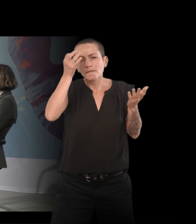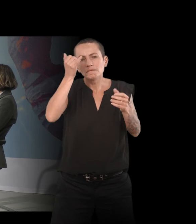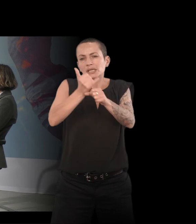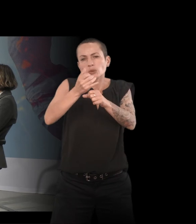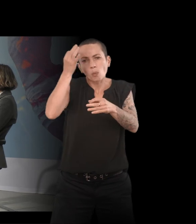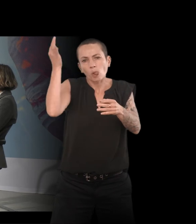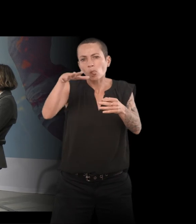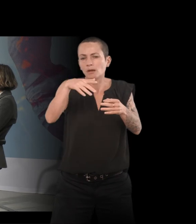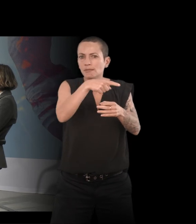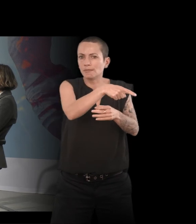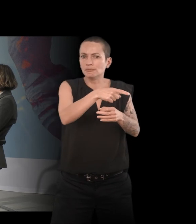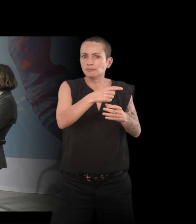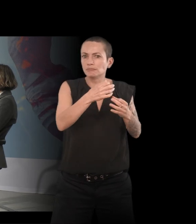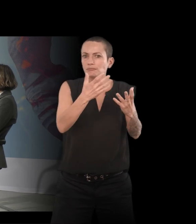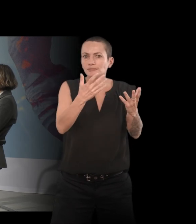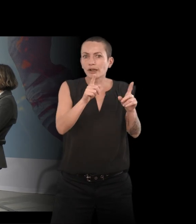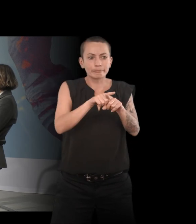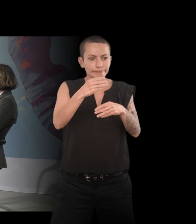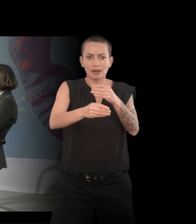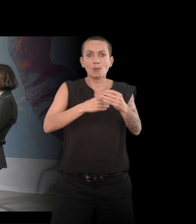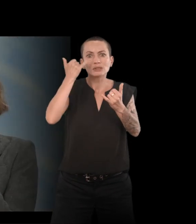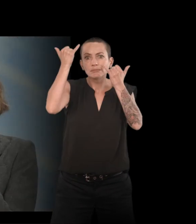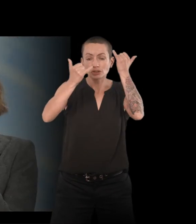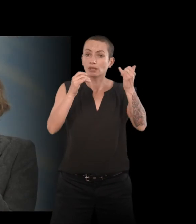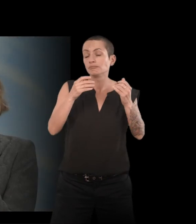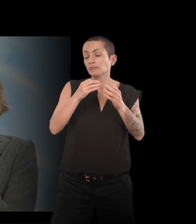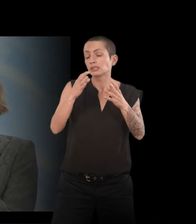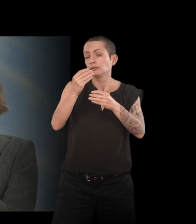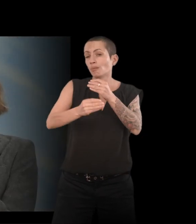comme un monde imaginaire, en fait. un dystopique aussi. Oui, un peu dystopique, oui, c'est ça.